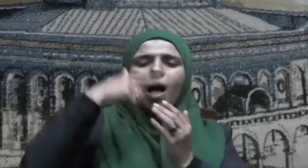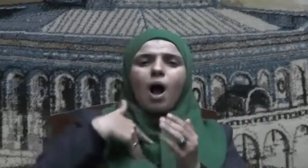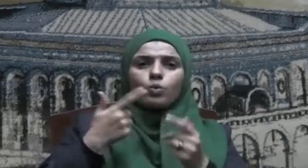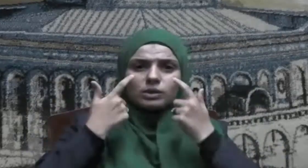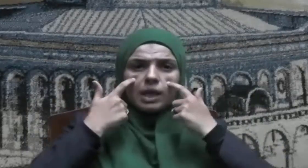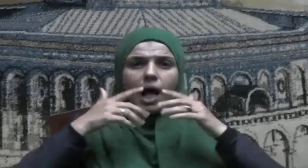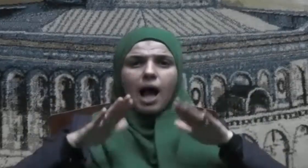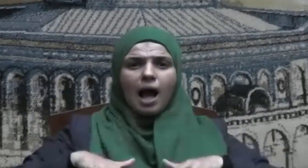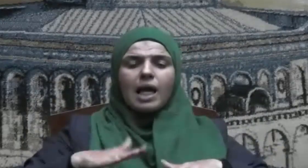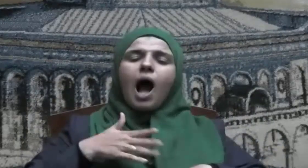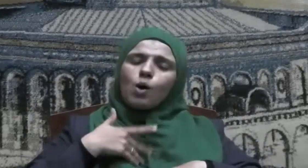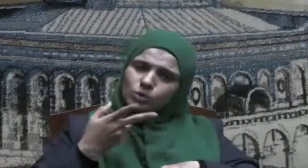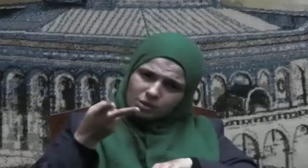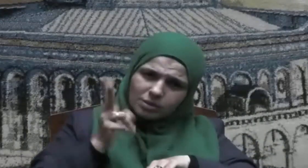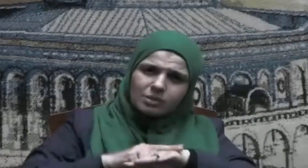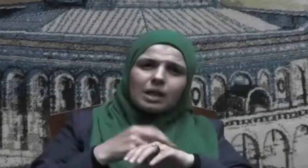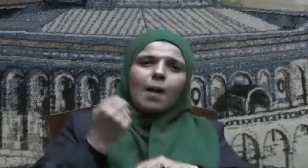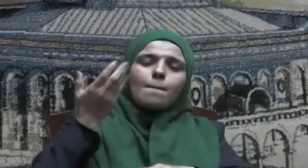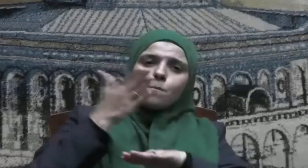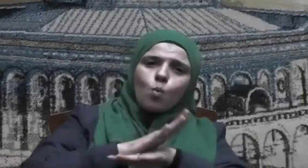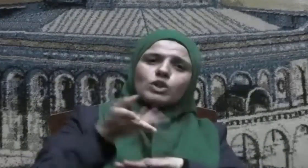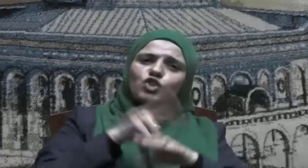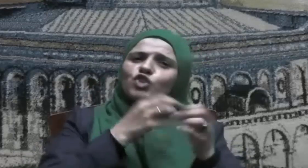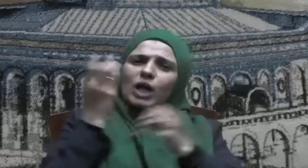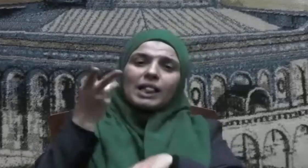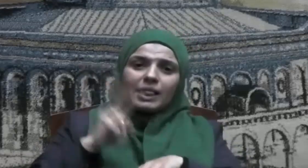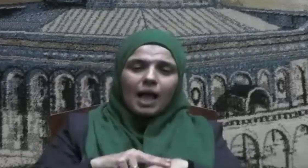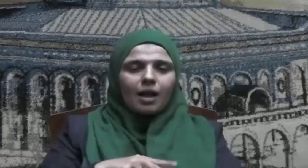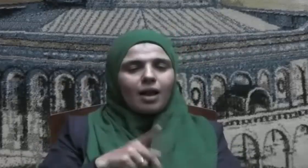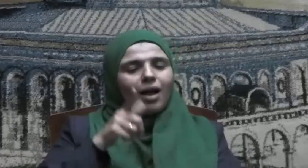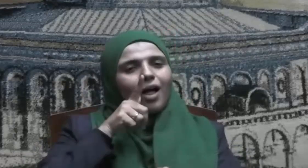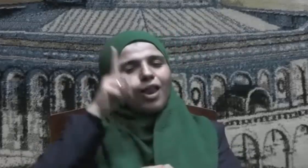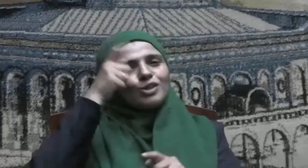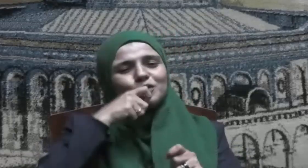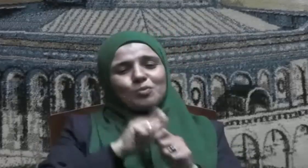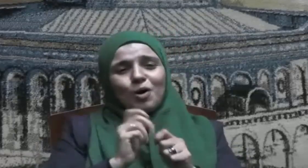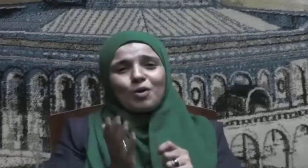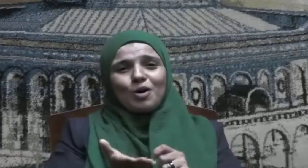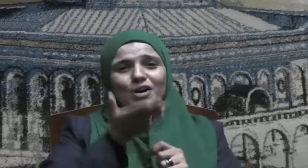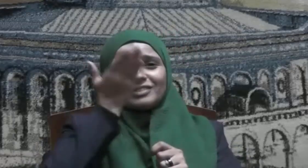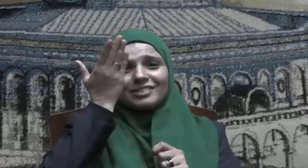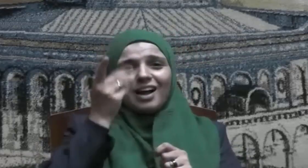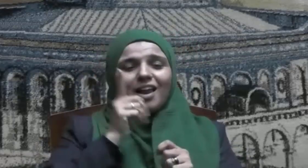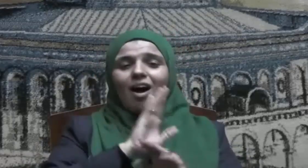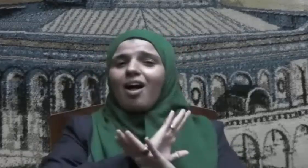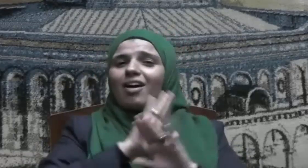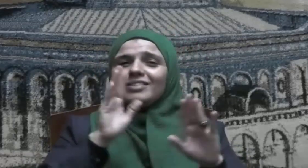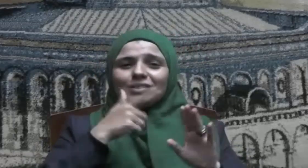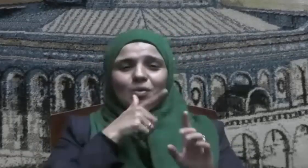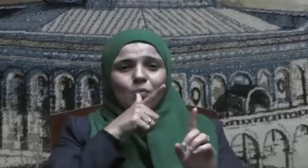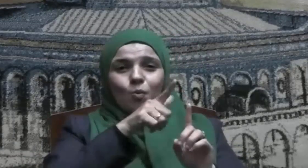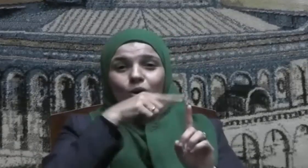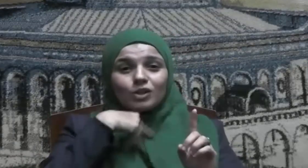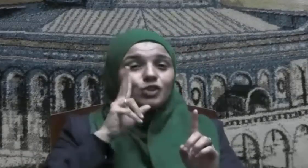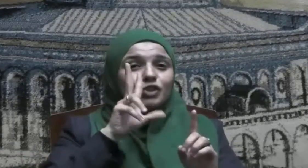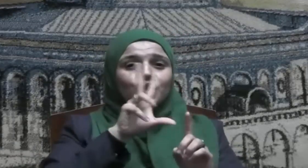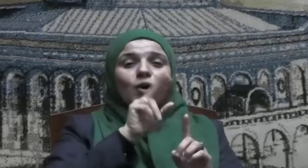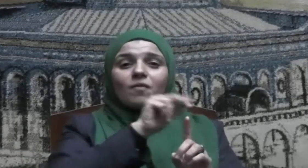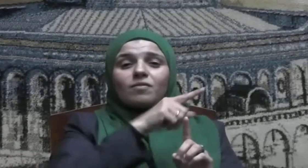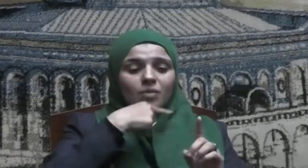فأقتل فيك ثانية قال رب عبد وجل إنه قد صدق مني أنهم إليها لا